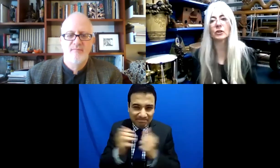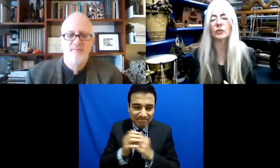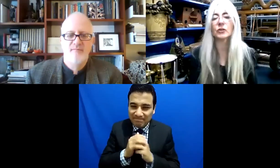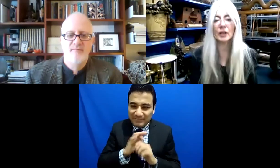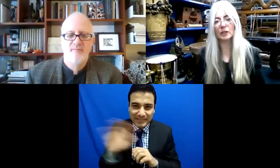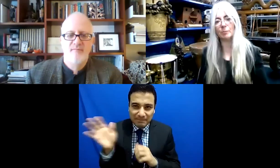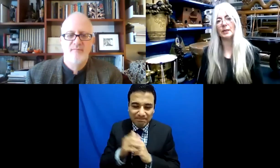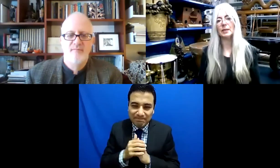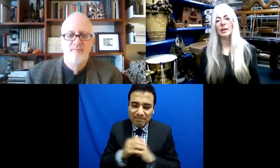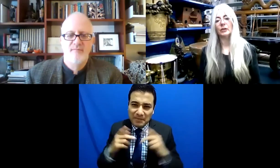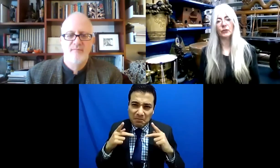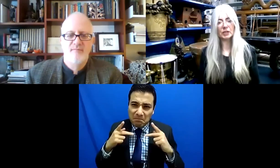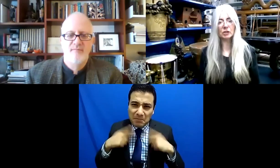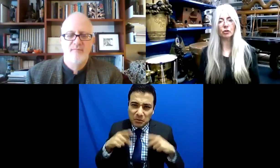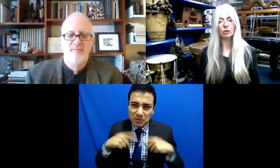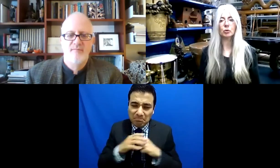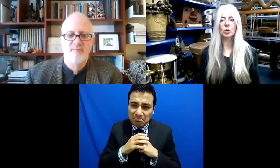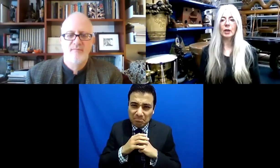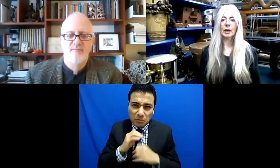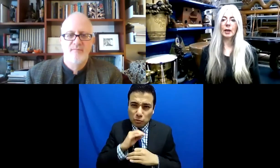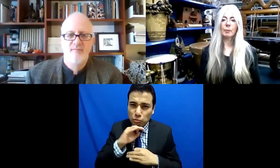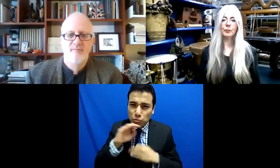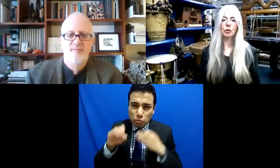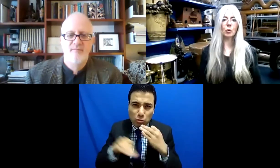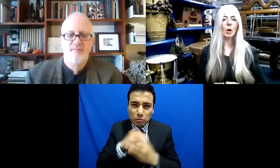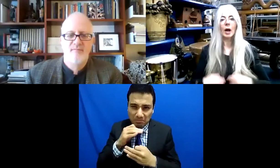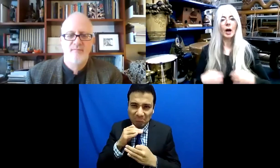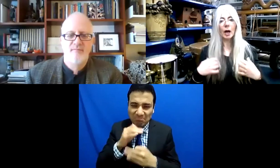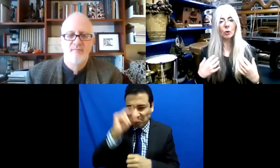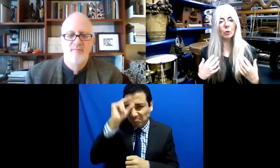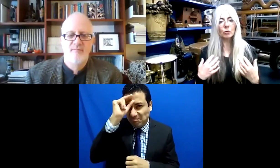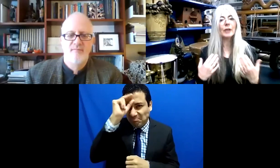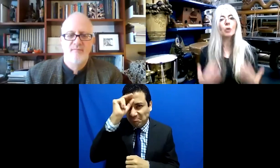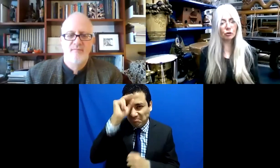Y bueno, todos somos capaces. Y eso,